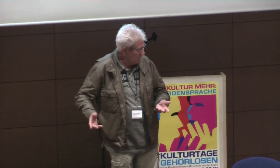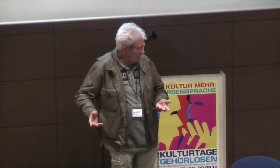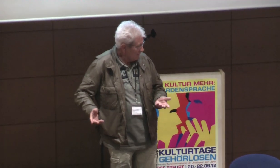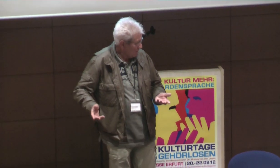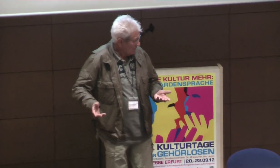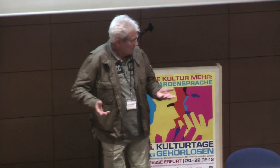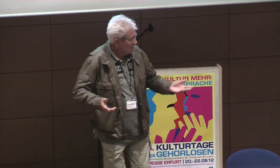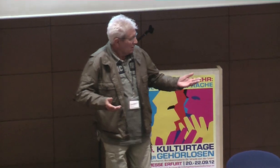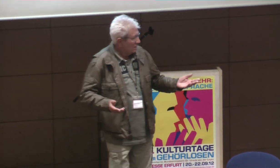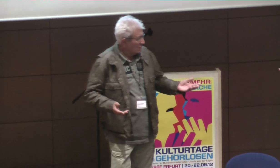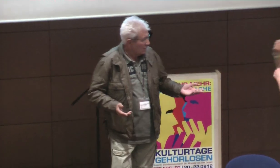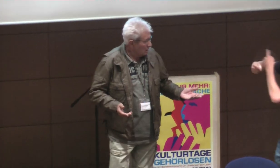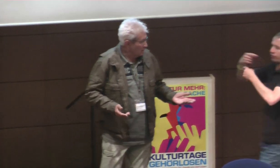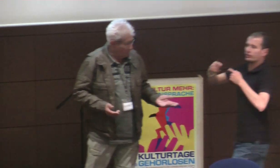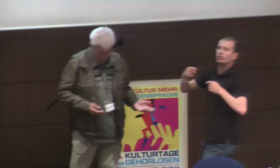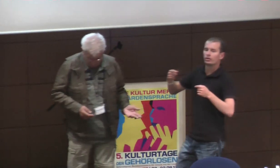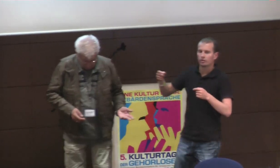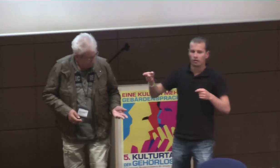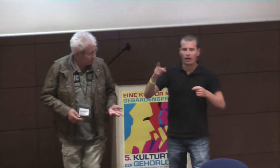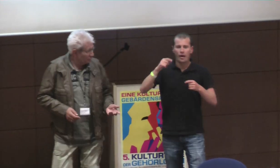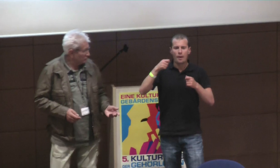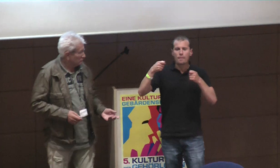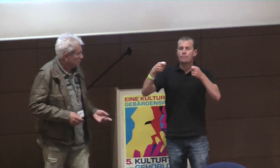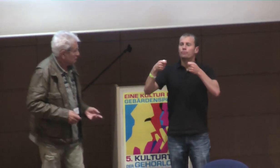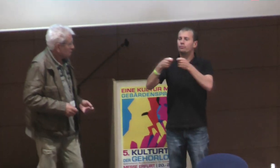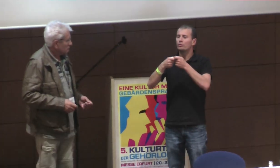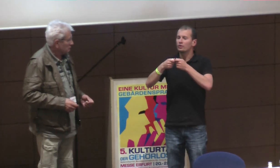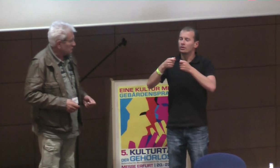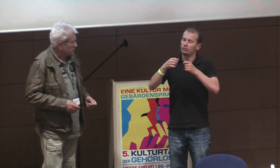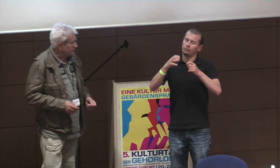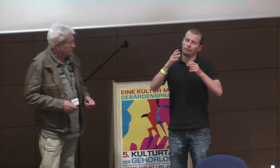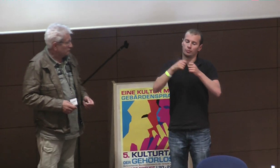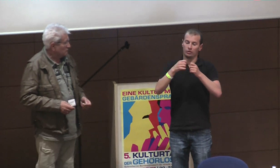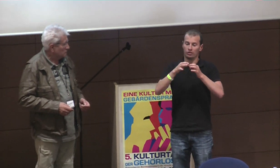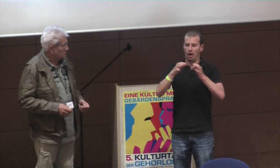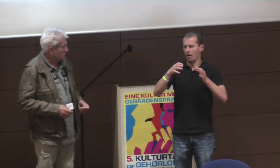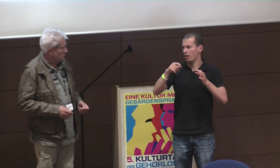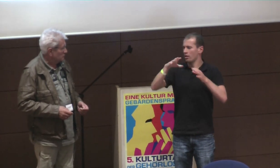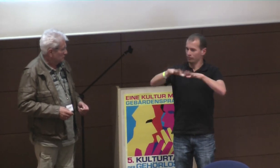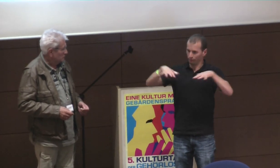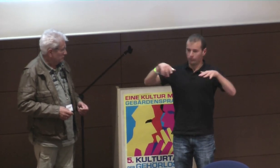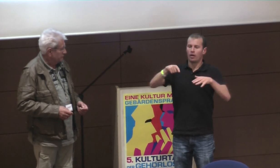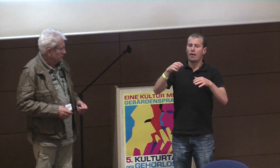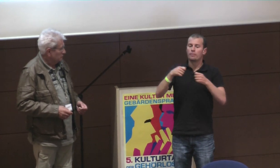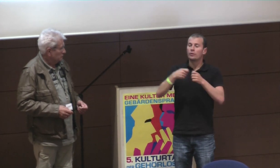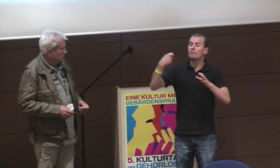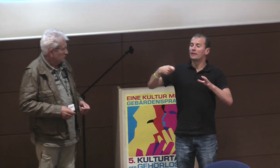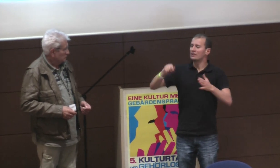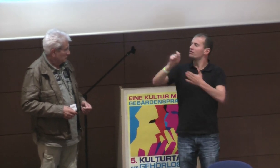war das so? Ja, ich möchte nochmal kurz zu dem Ablauf, ähm, erzählen, also, die, ach, in dieser Bundesversammlung,